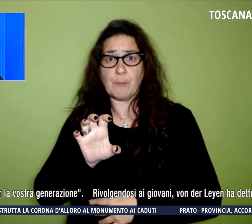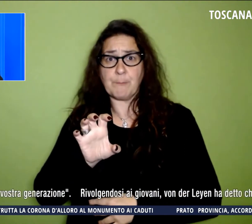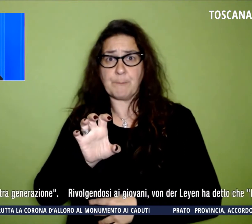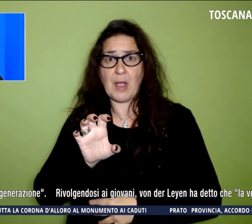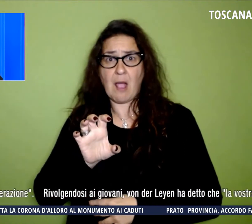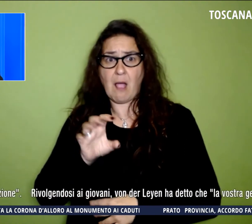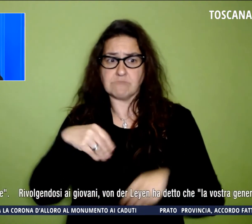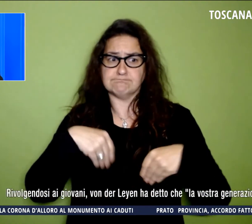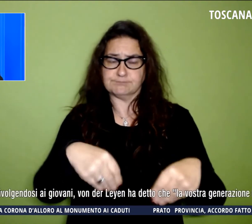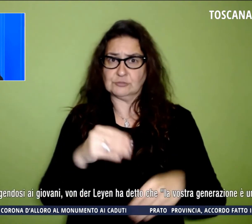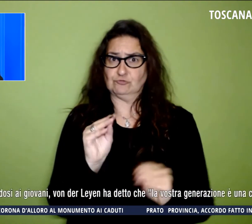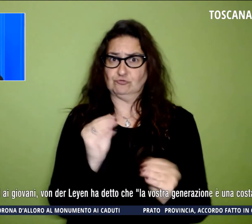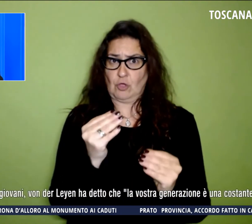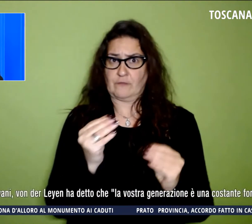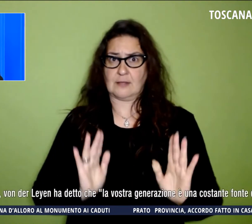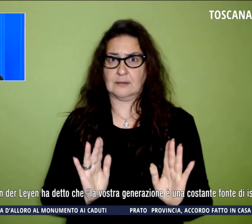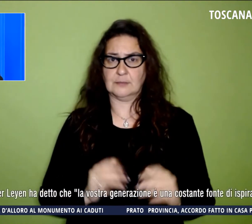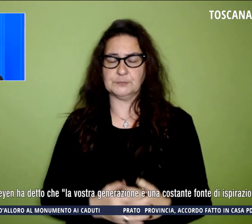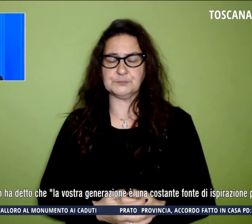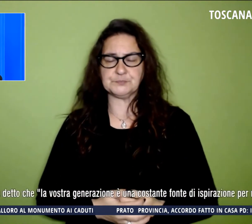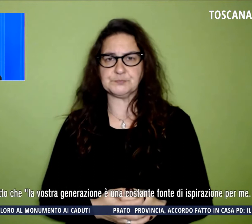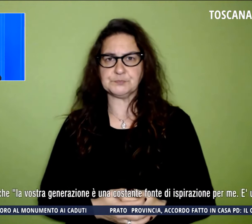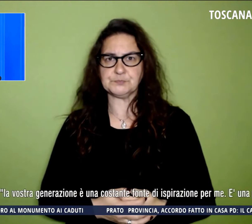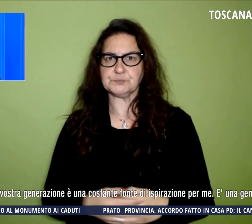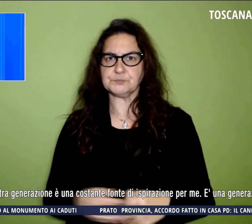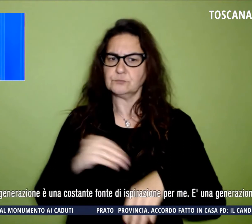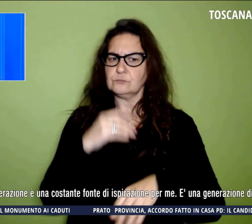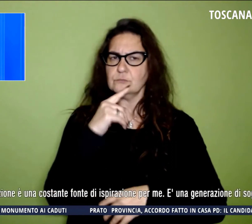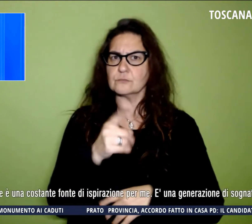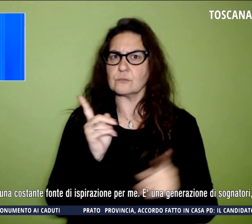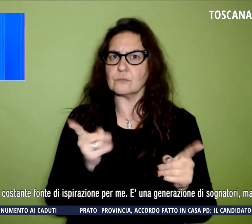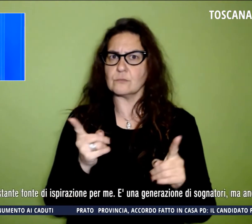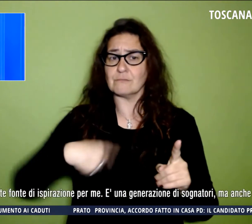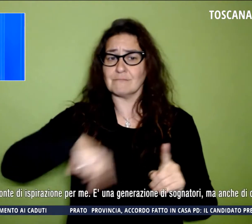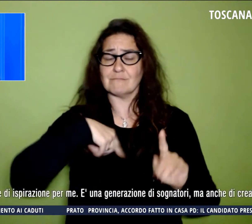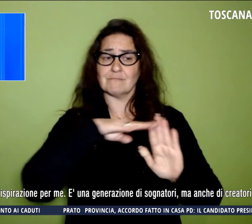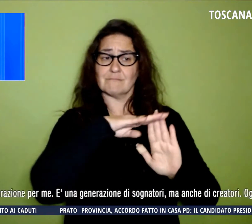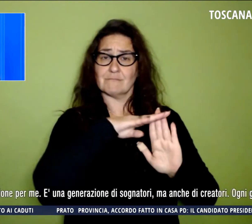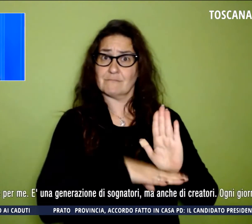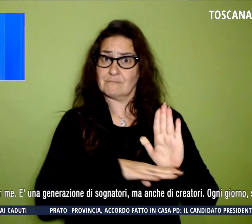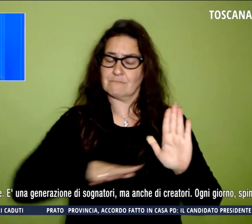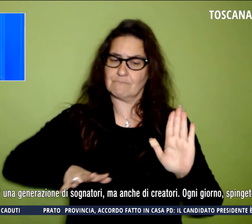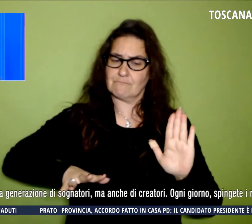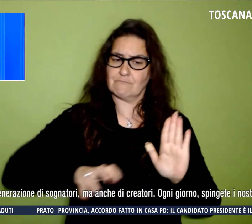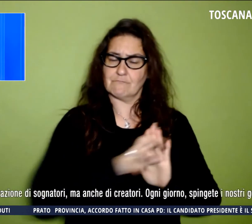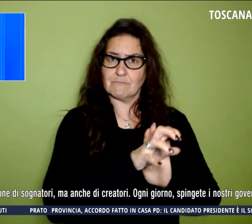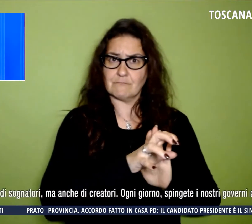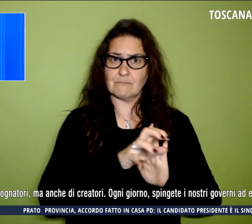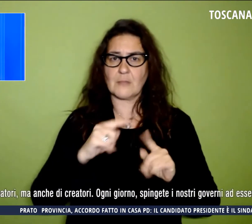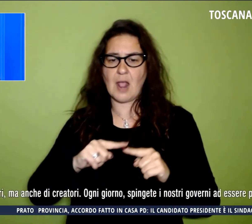Poi ha aggiunto abbiamo chiamato il nostro programma di ripresa proprio Next Generation